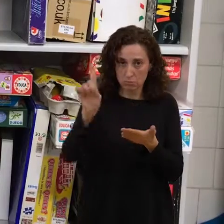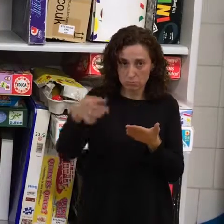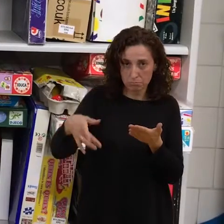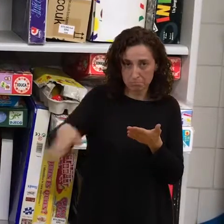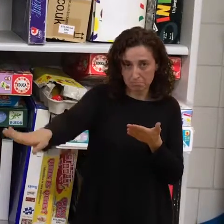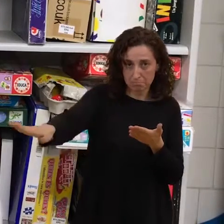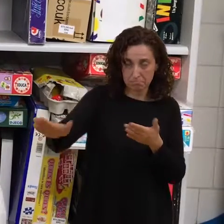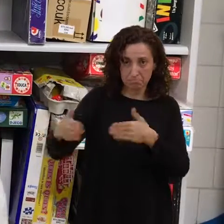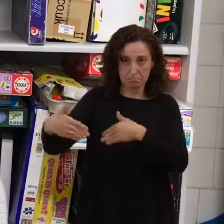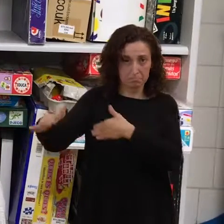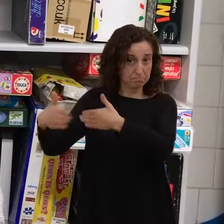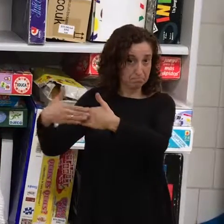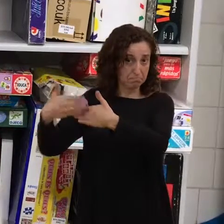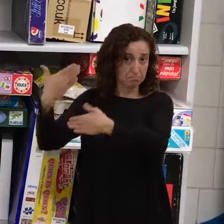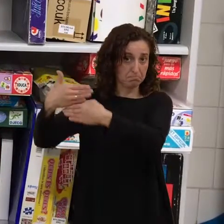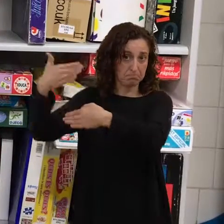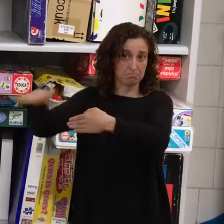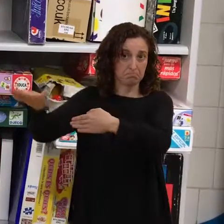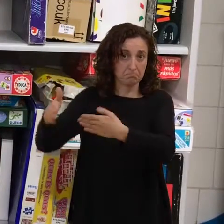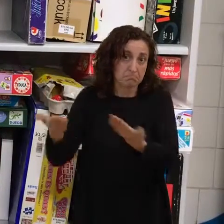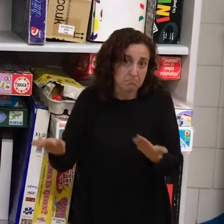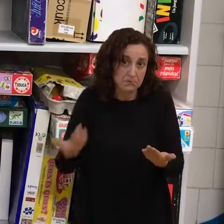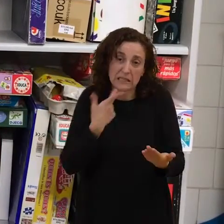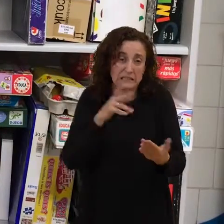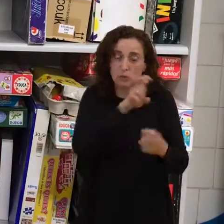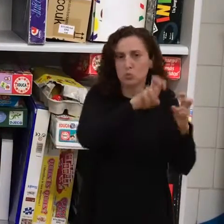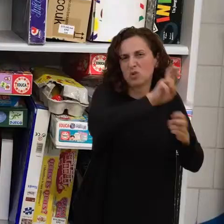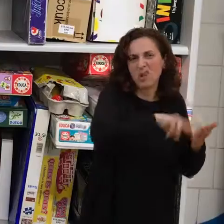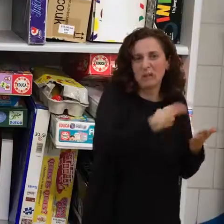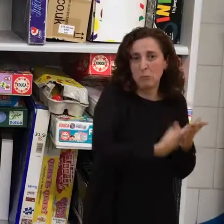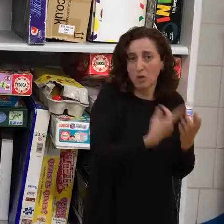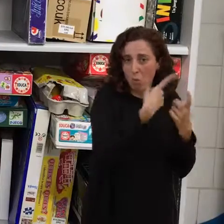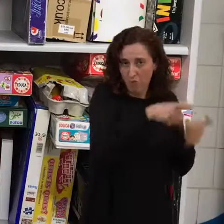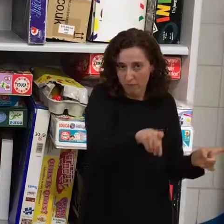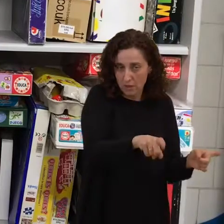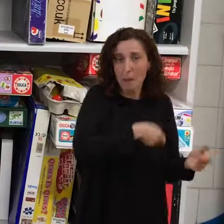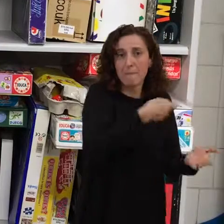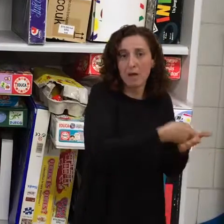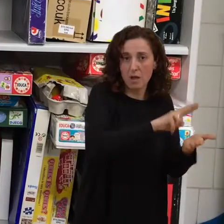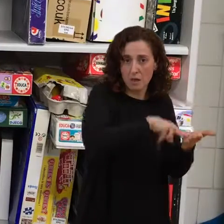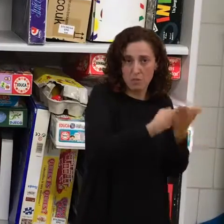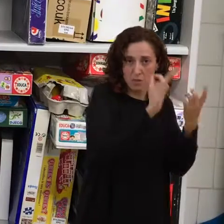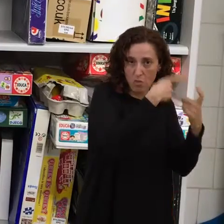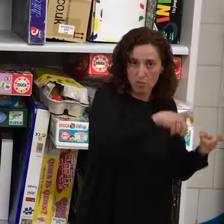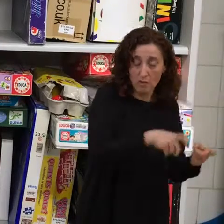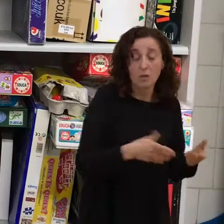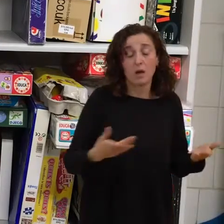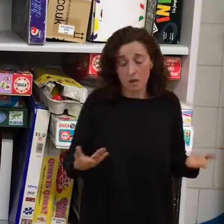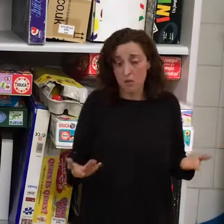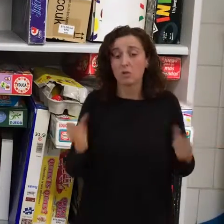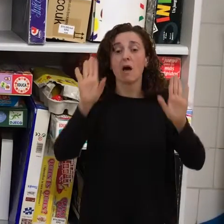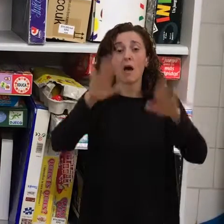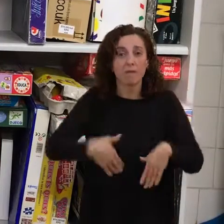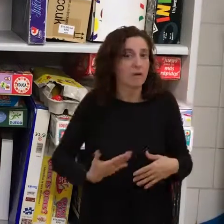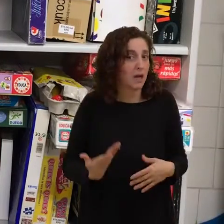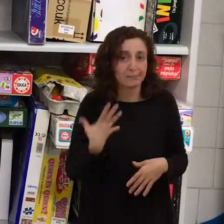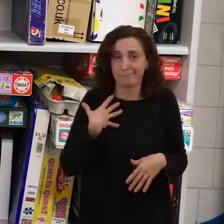Y pues no nos queda otra que empezar a dar formación de lo que